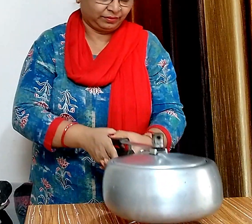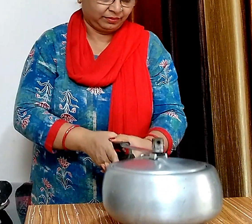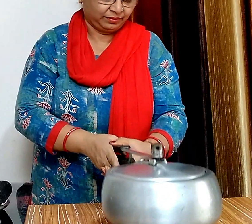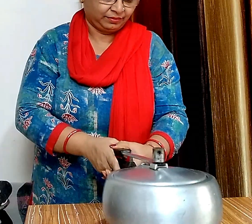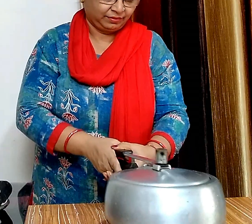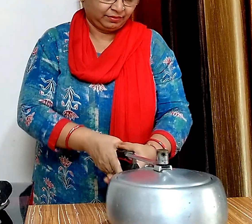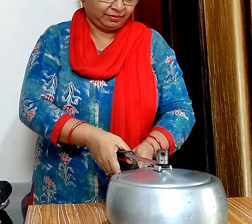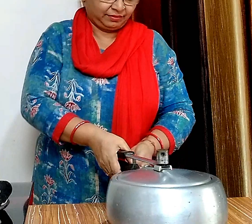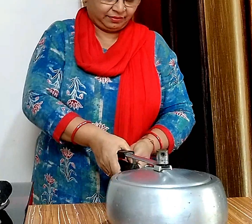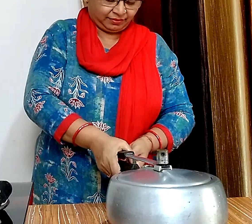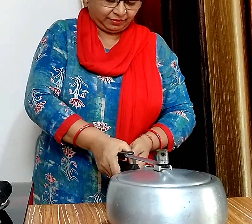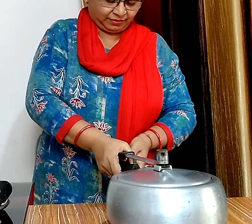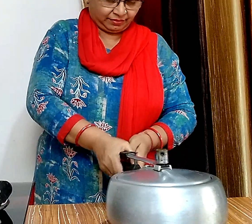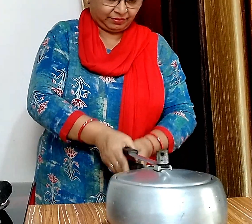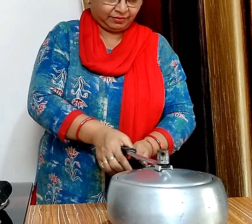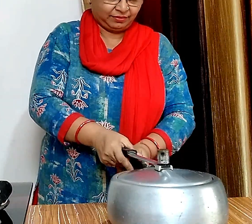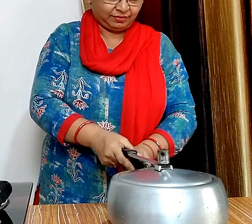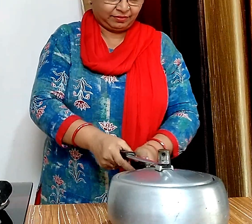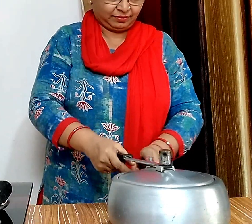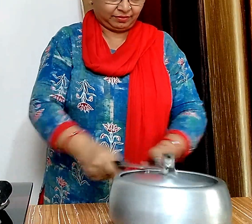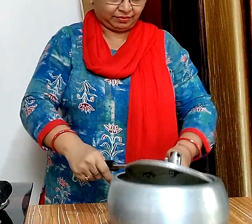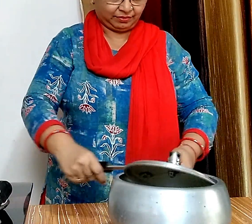चलिए पुकर को खोल के देखते हैं